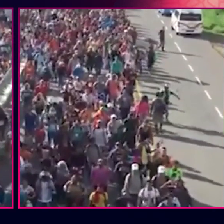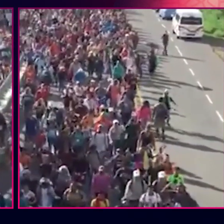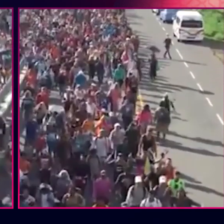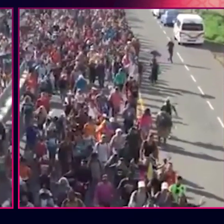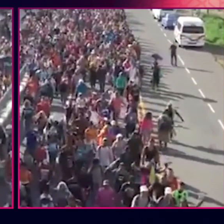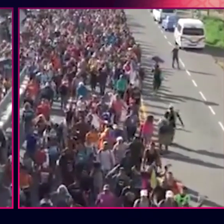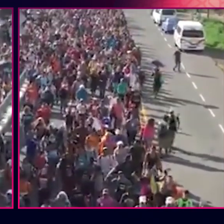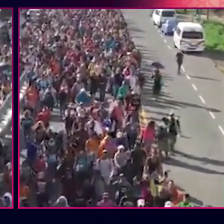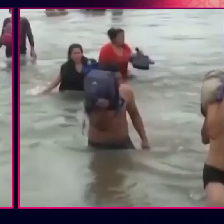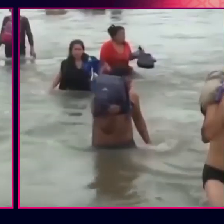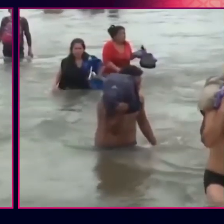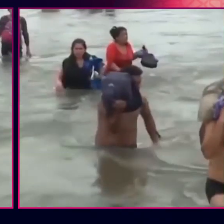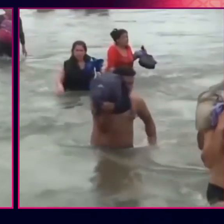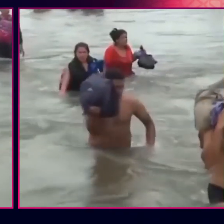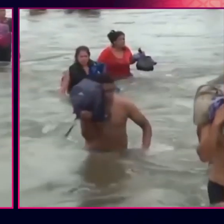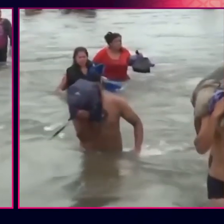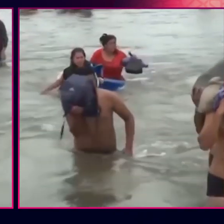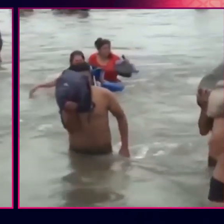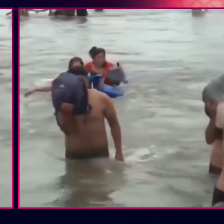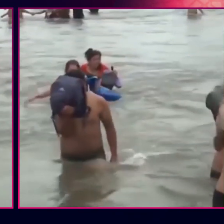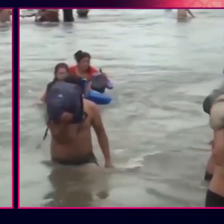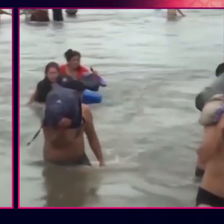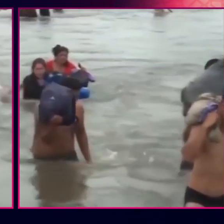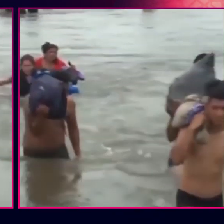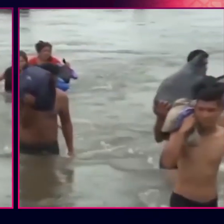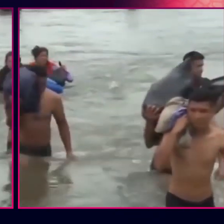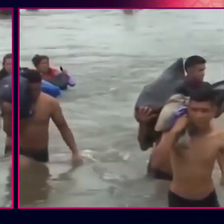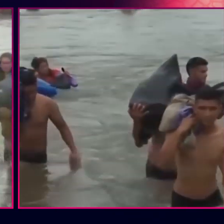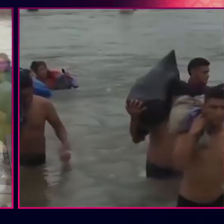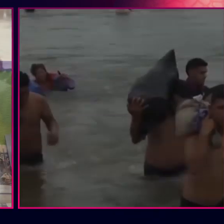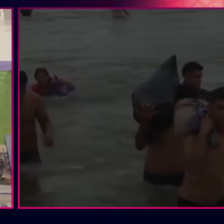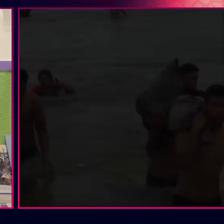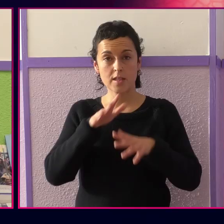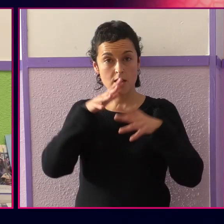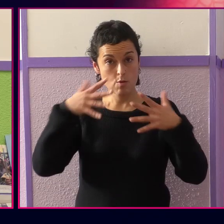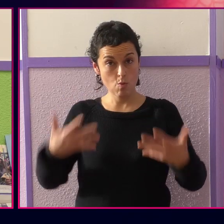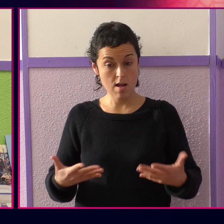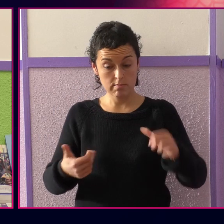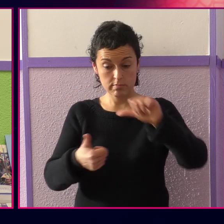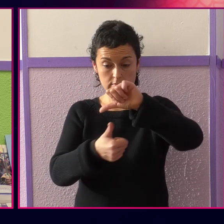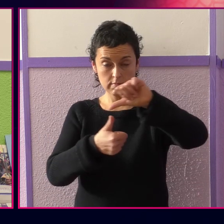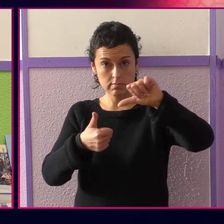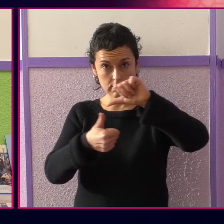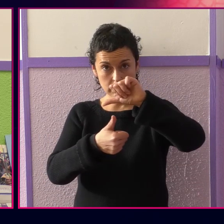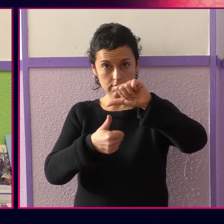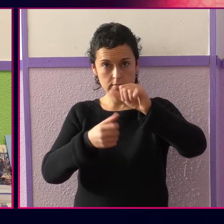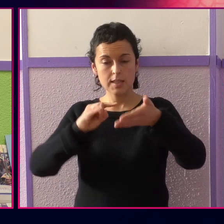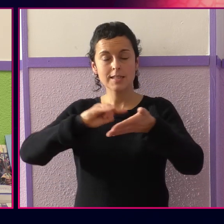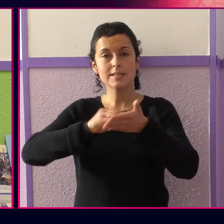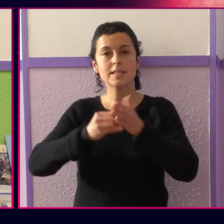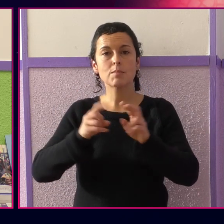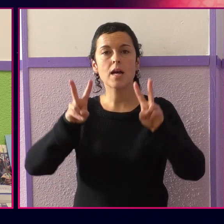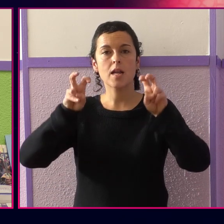baina ezin bestekoa. Zai ez ez zina. Erri aldeko Amerika, neoliberarismoaren